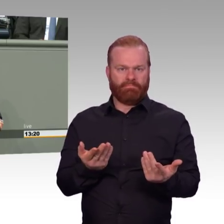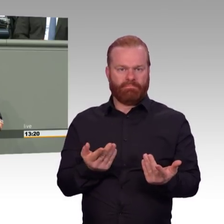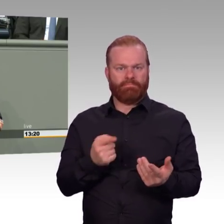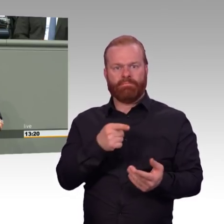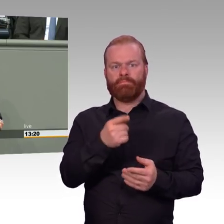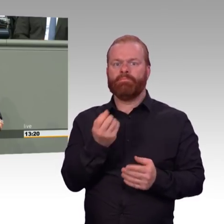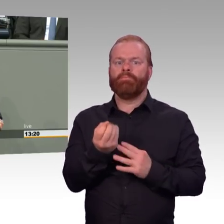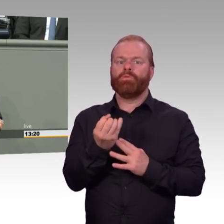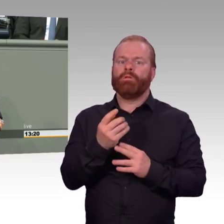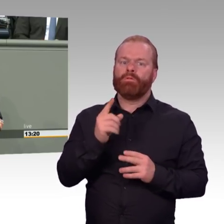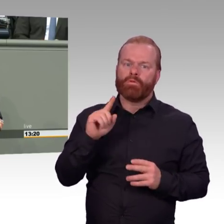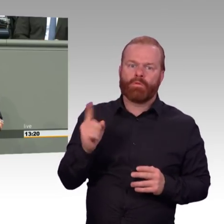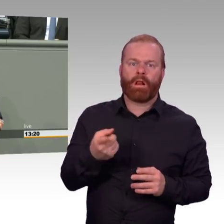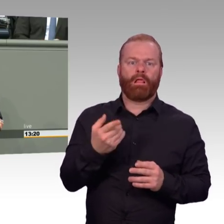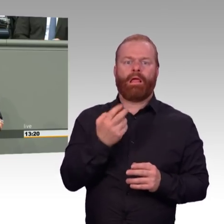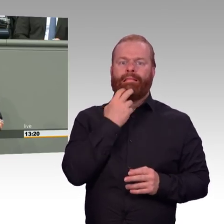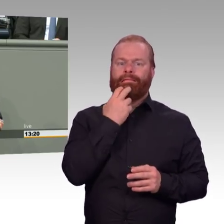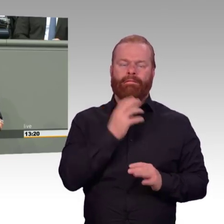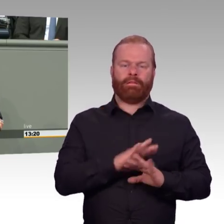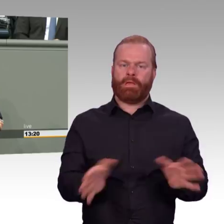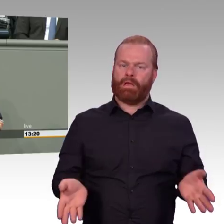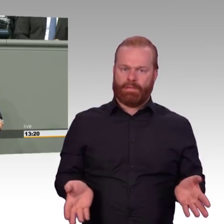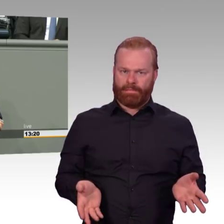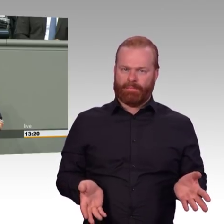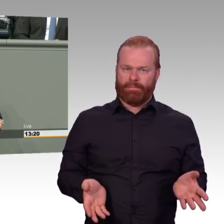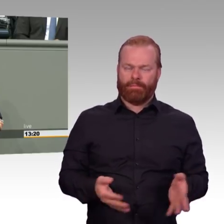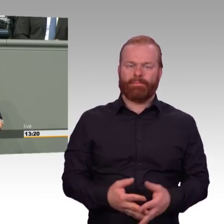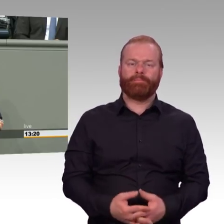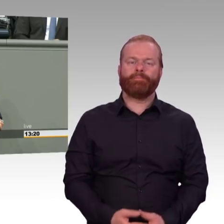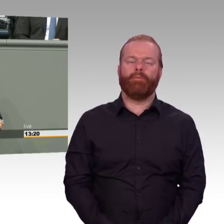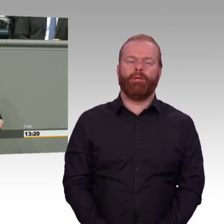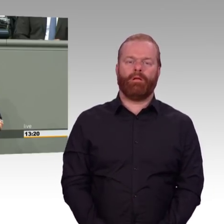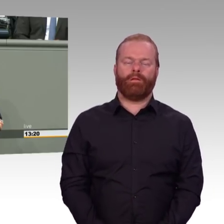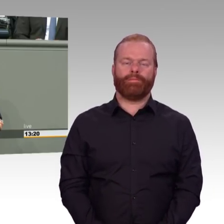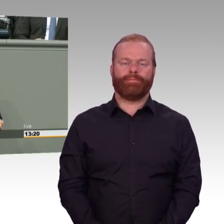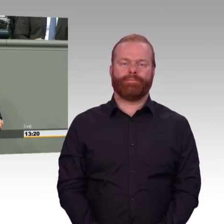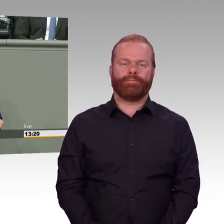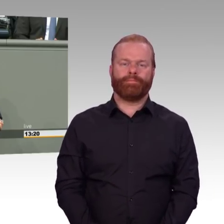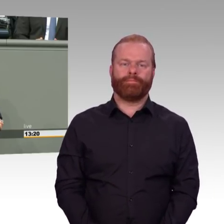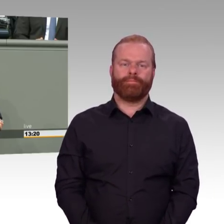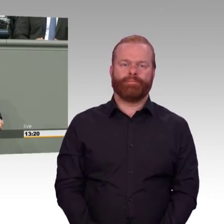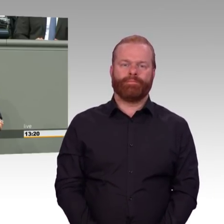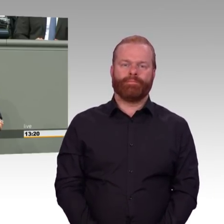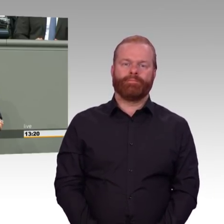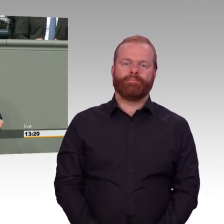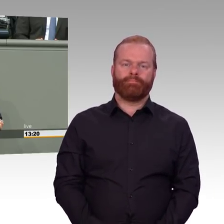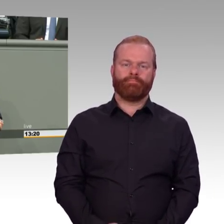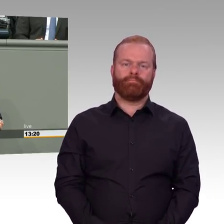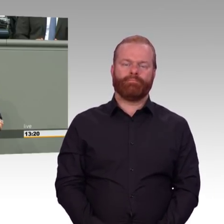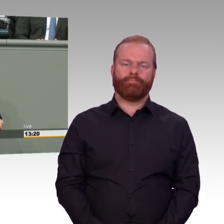,2 Grad, der aus der Sicht der meisten Wissenschaftler überhöht ist. Den setzen Sie in eine Formel ein. Und dann können Sie das ausrechnen. Das können